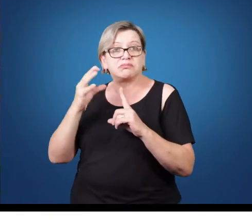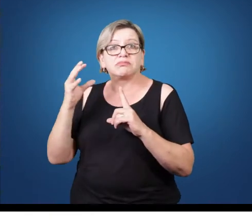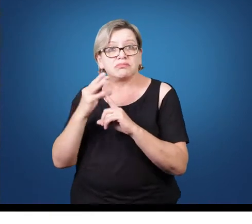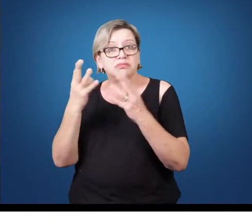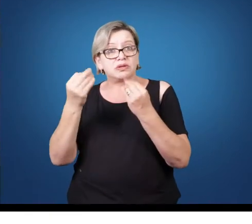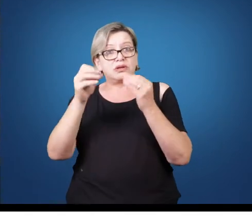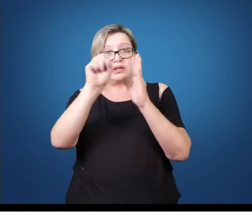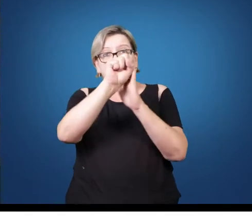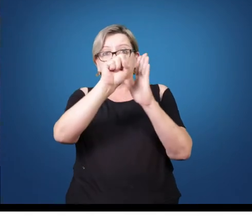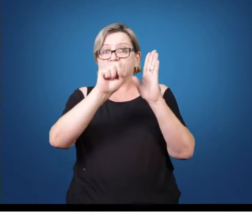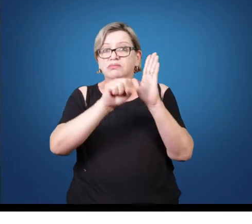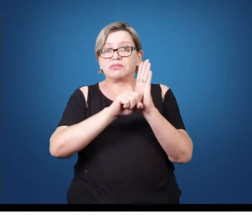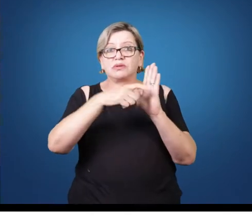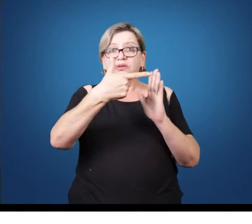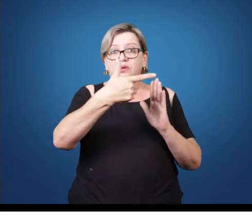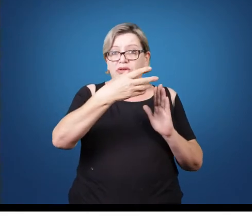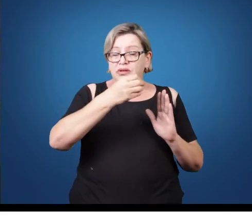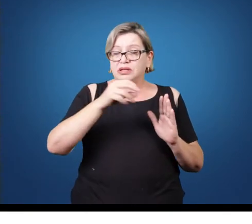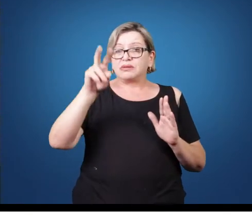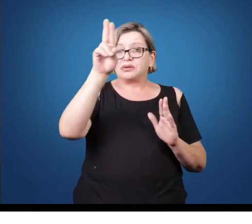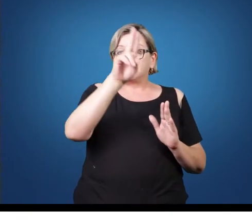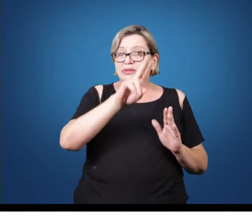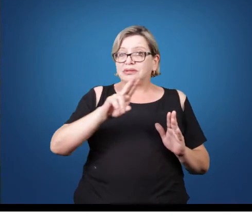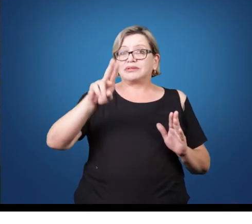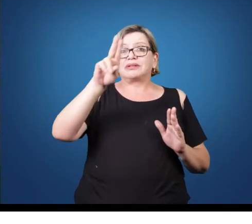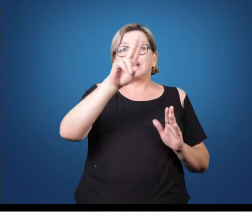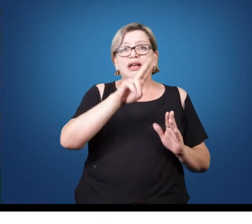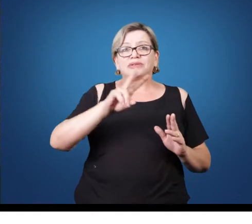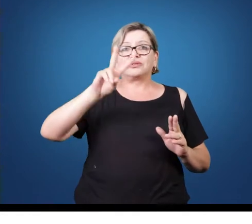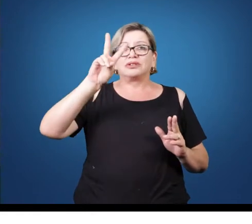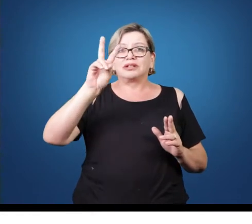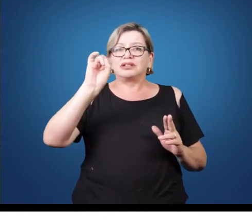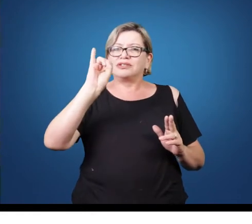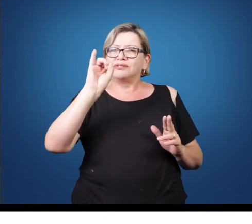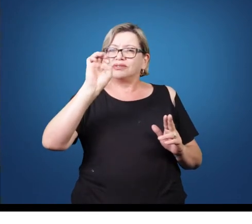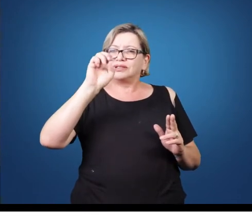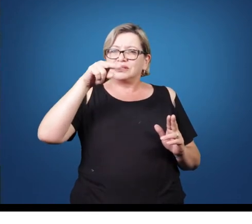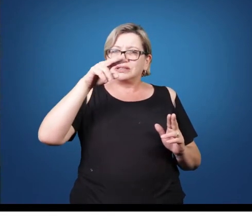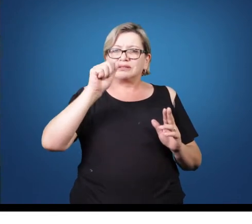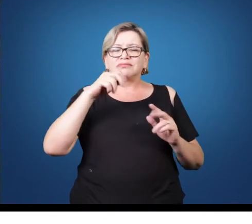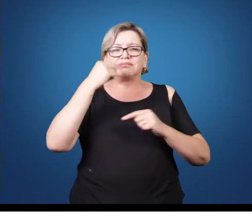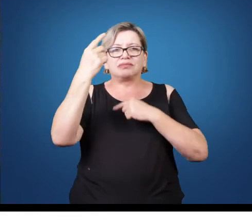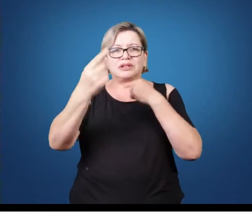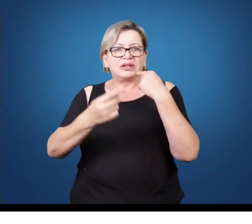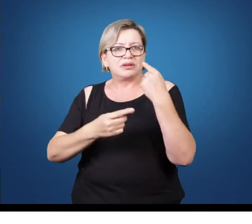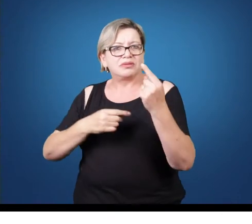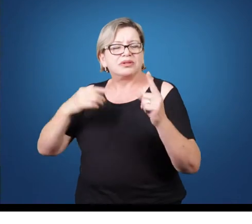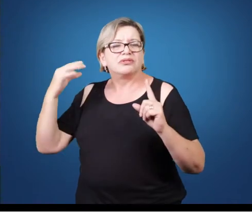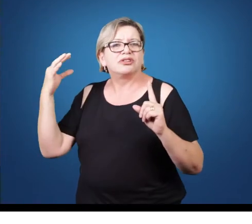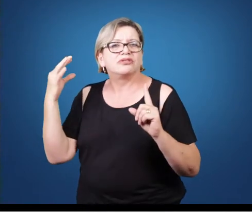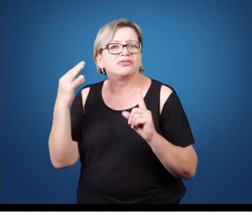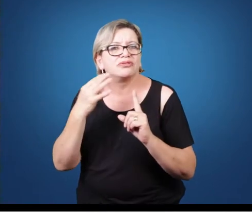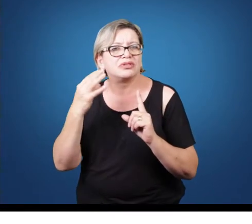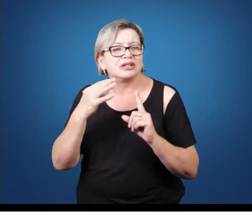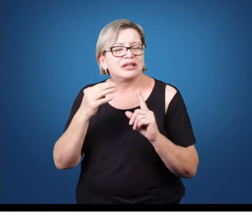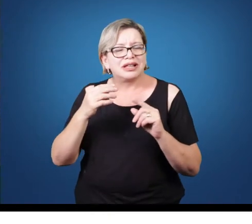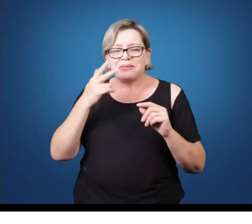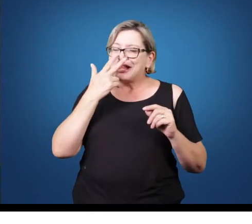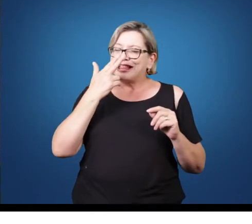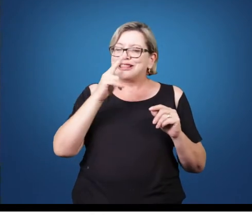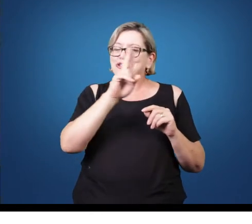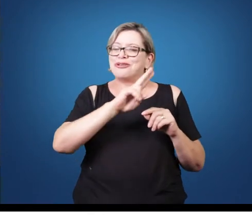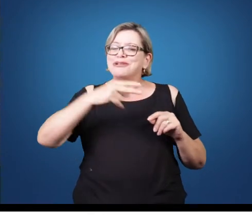que foi focado também em Viena e passou a ser chamado, depois da influência que teve, de segunda escola de Viena, fazendo referência